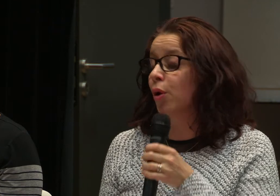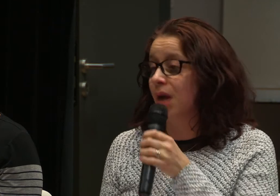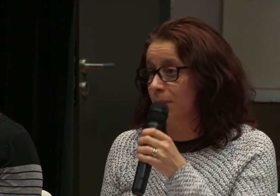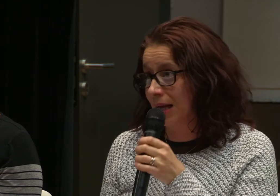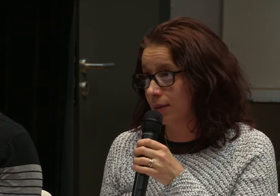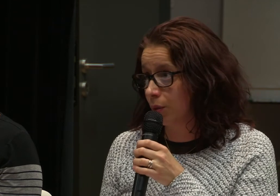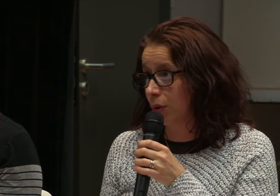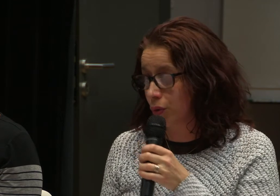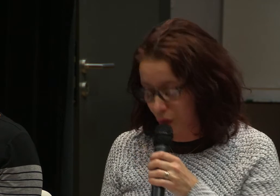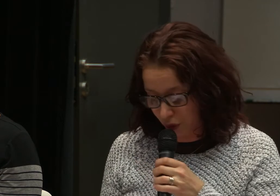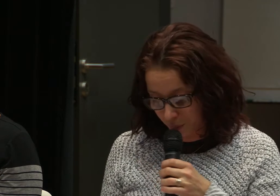première place pendant 100 ans.